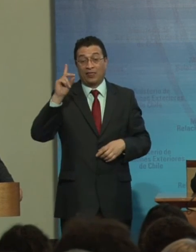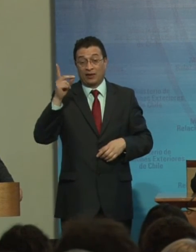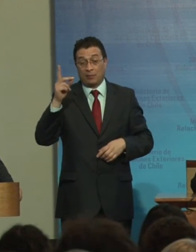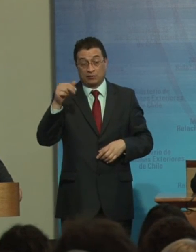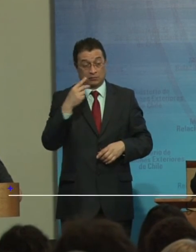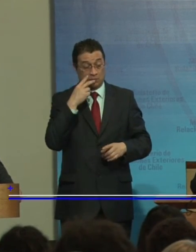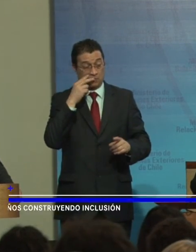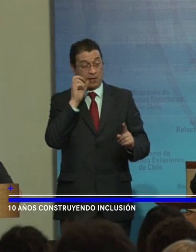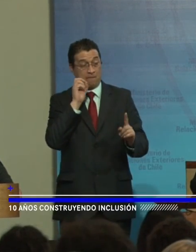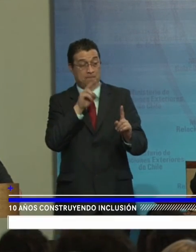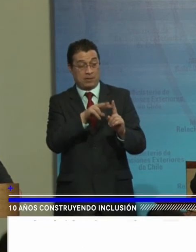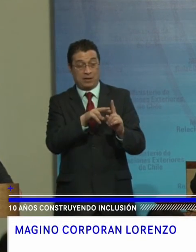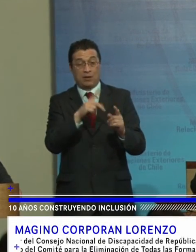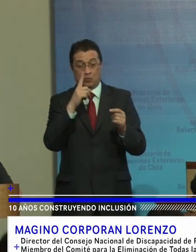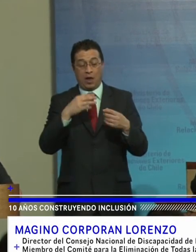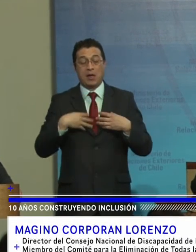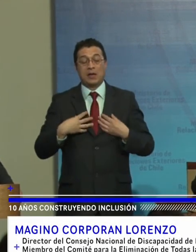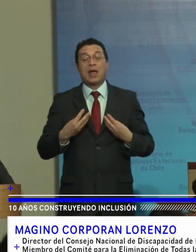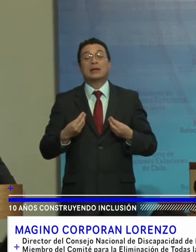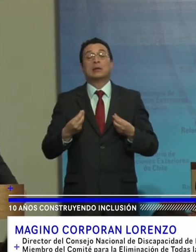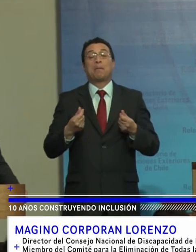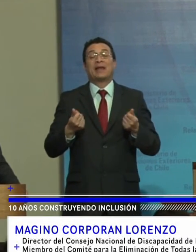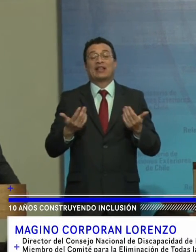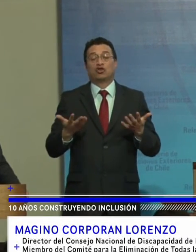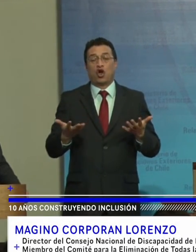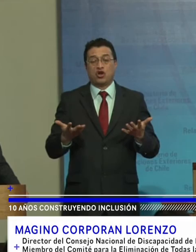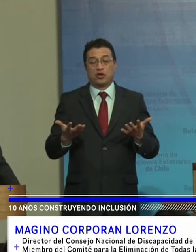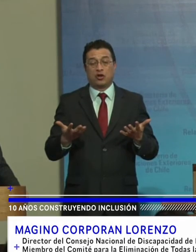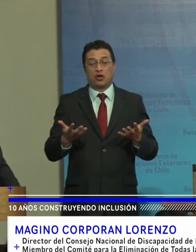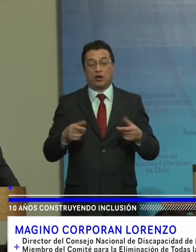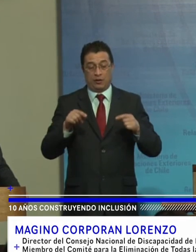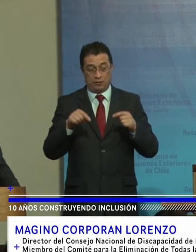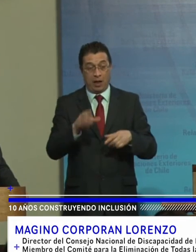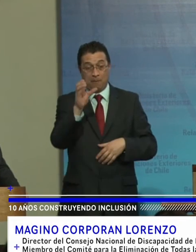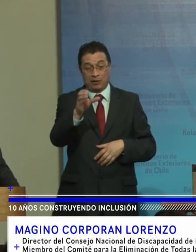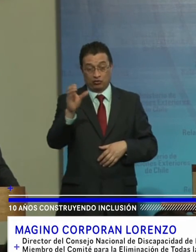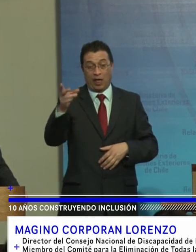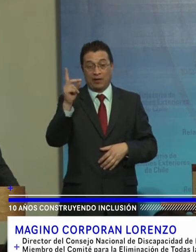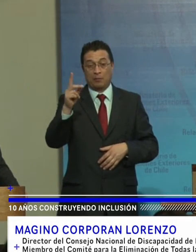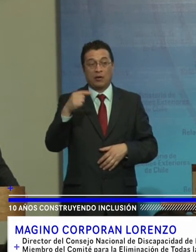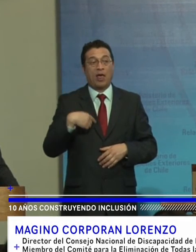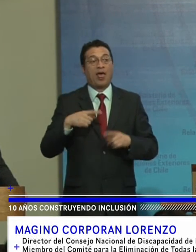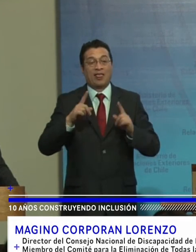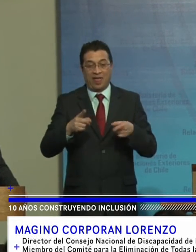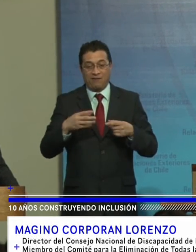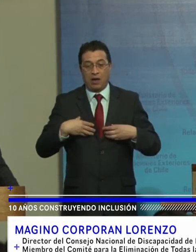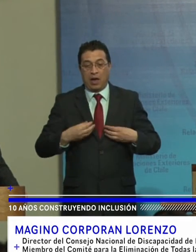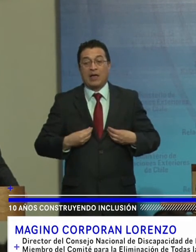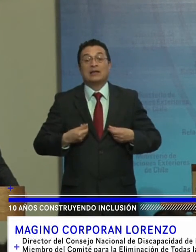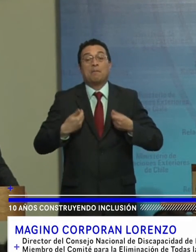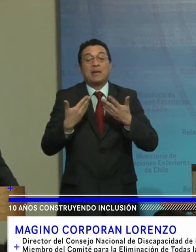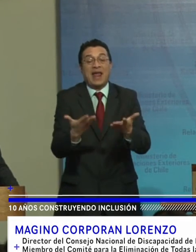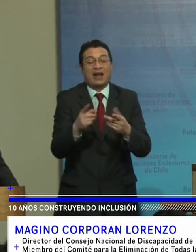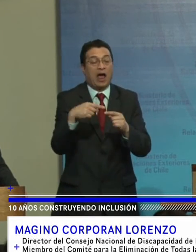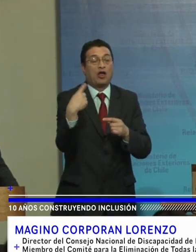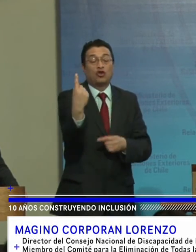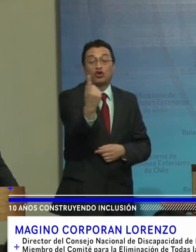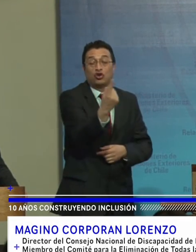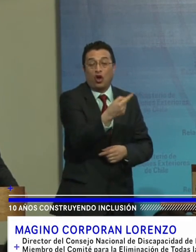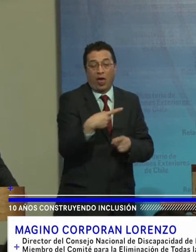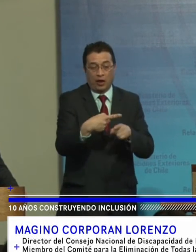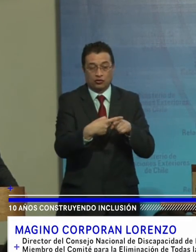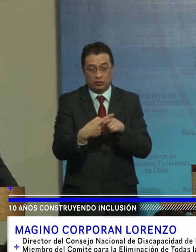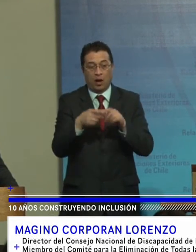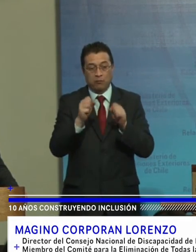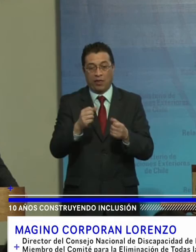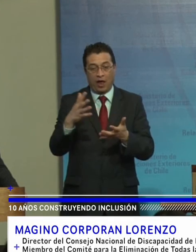Entonces la vemos Como inspiración La persona con discapacidad Tenemos que inspirar El resto de la sociedad Para lograr